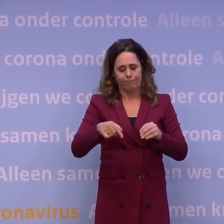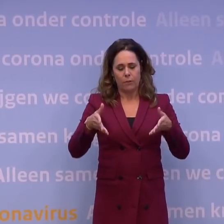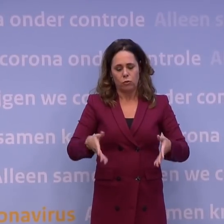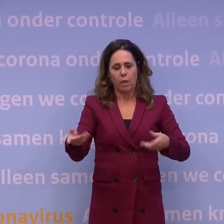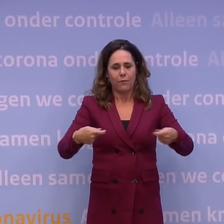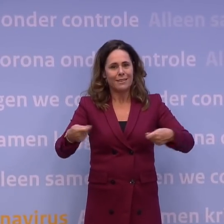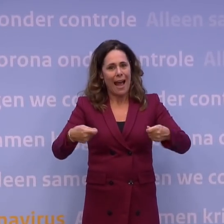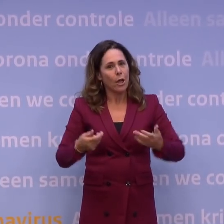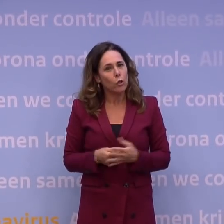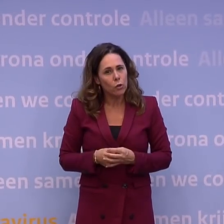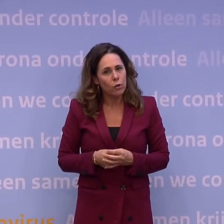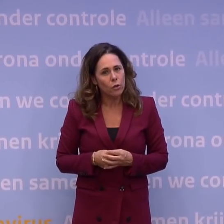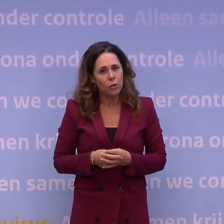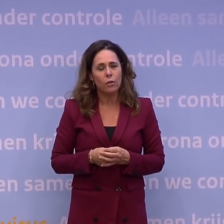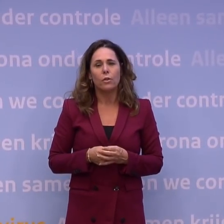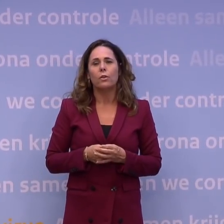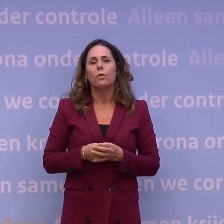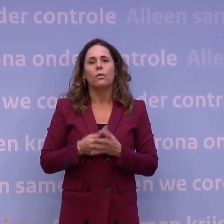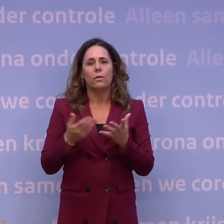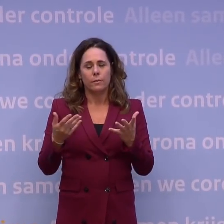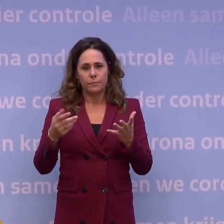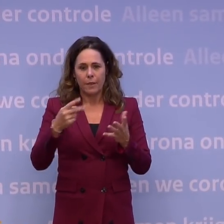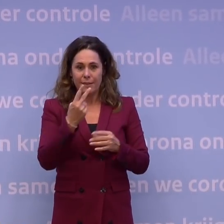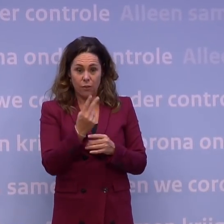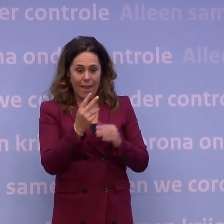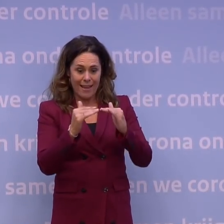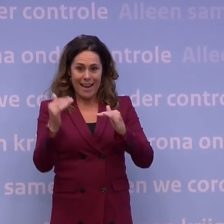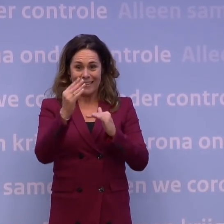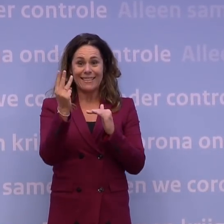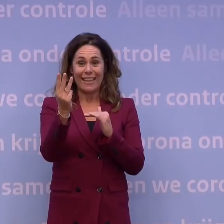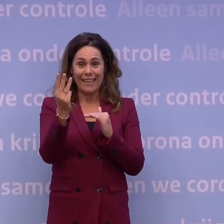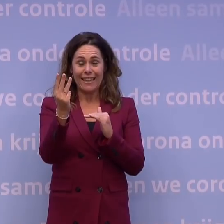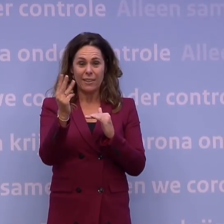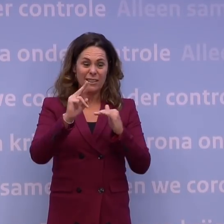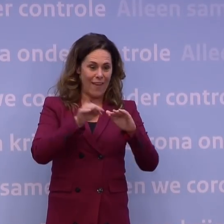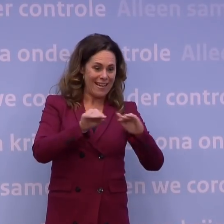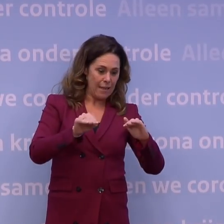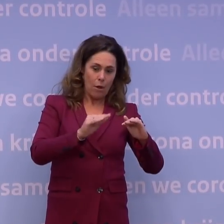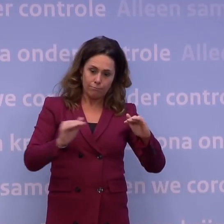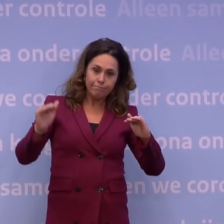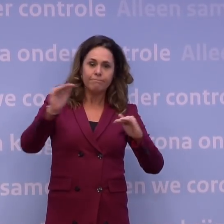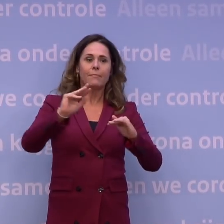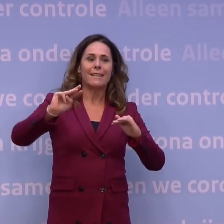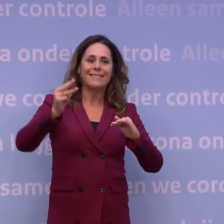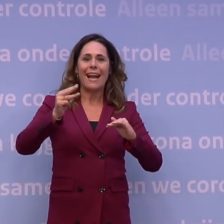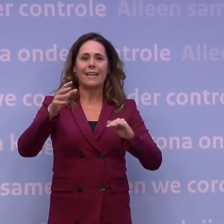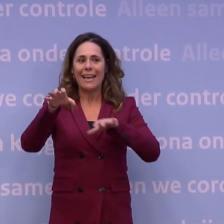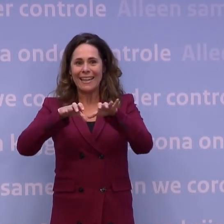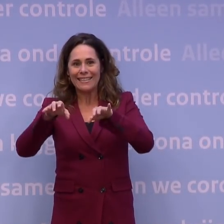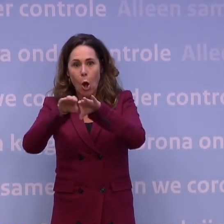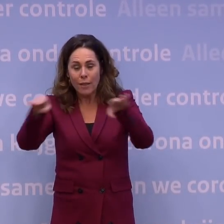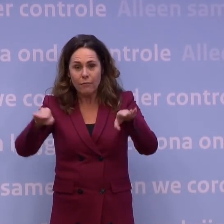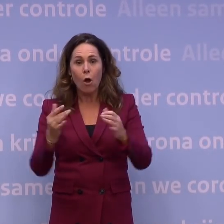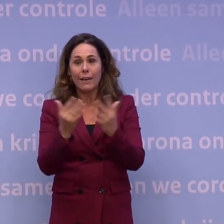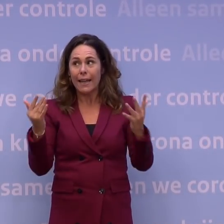de opschaling van twee naar drie, van het tweede niveau naar het derde risiconiveau, dat doen we op het moment